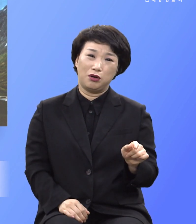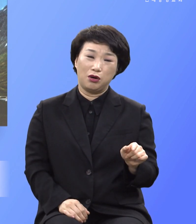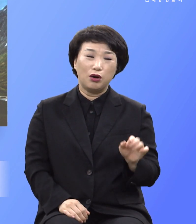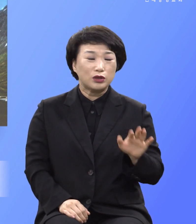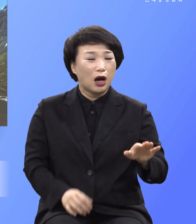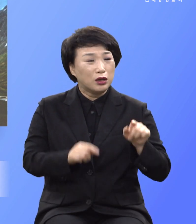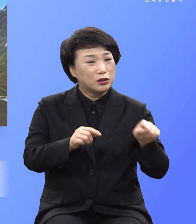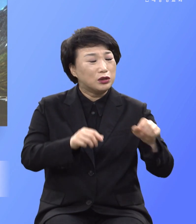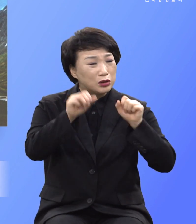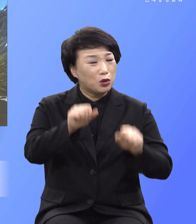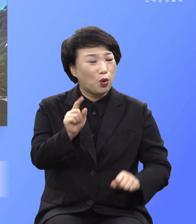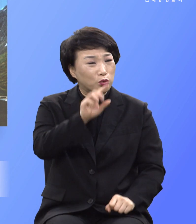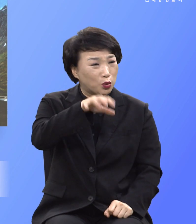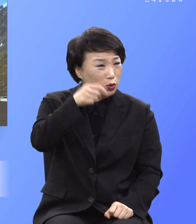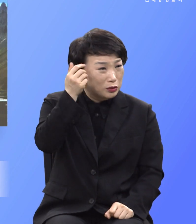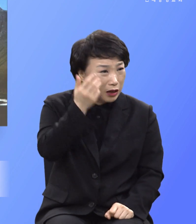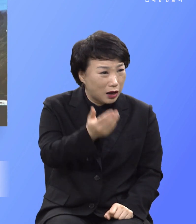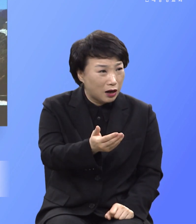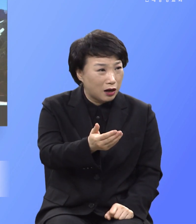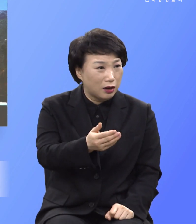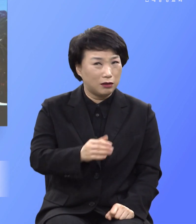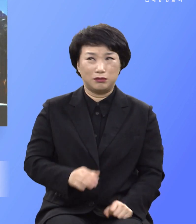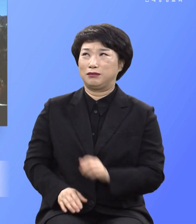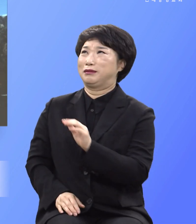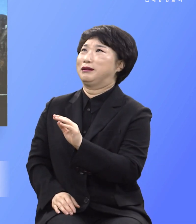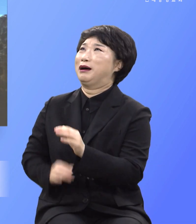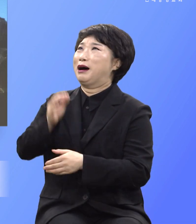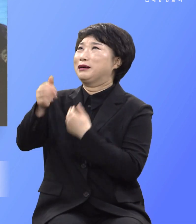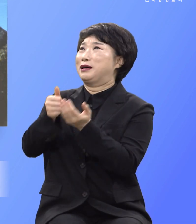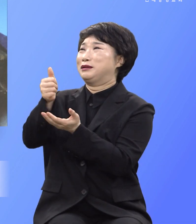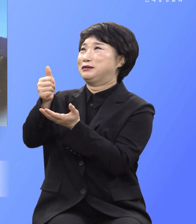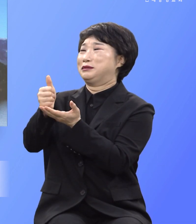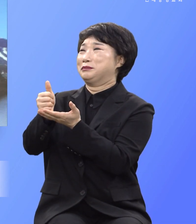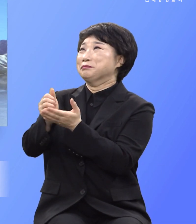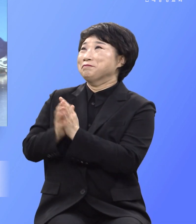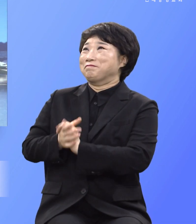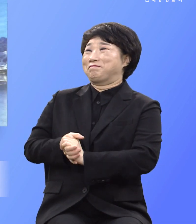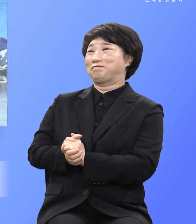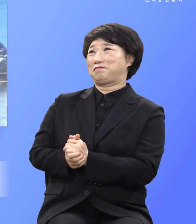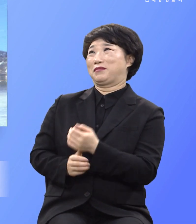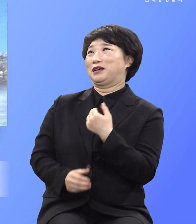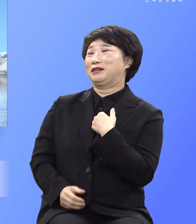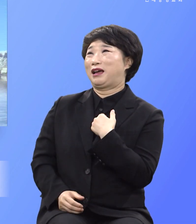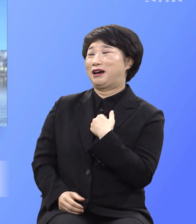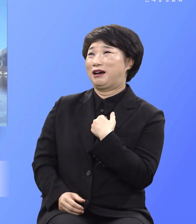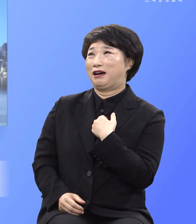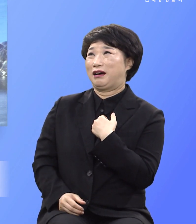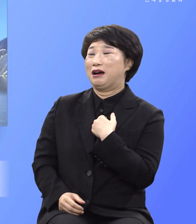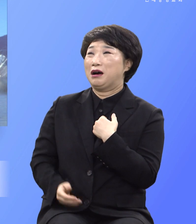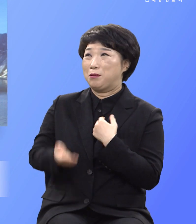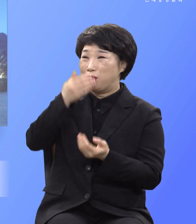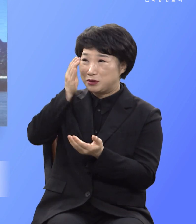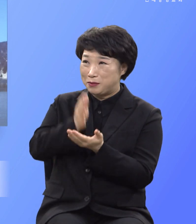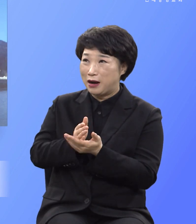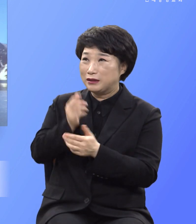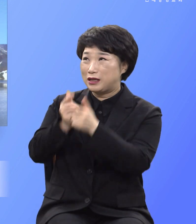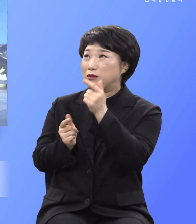어디에 있느냐 하나님 제가 먹지 말라는 신과를요